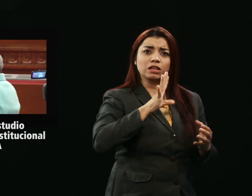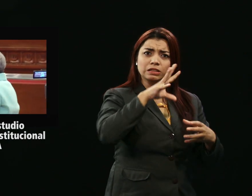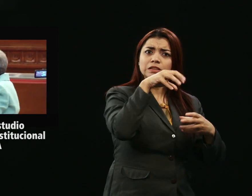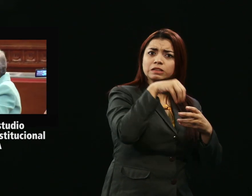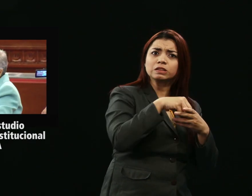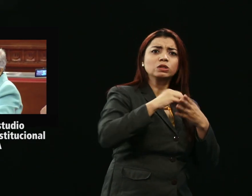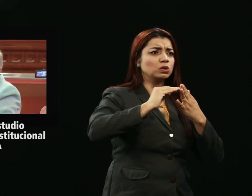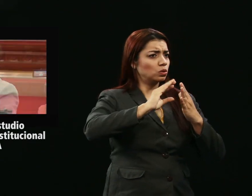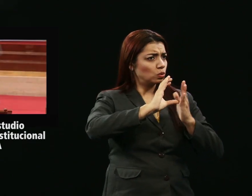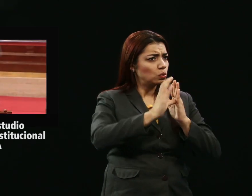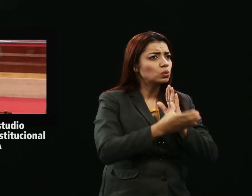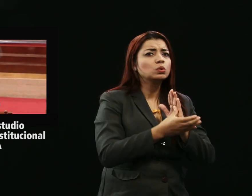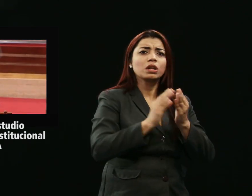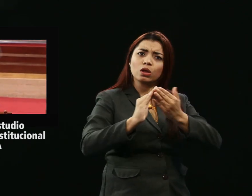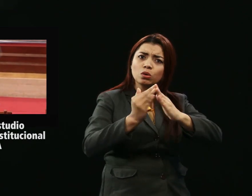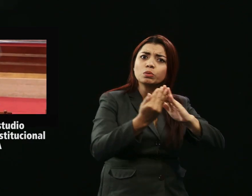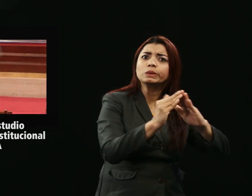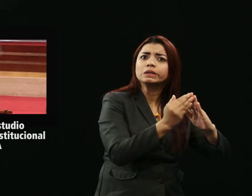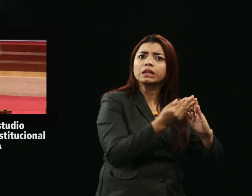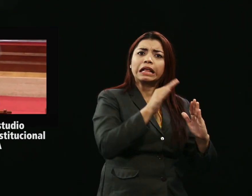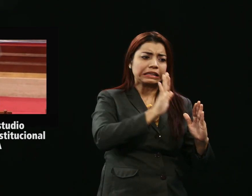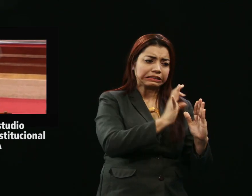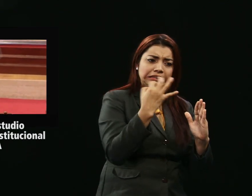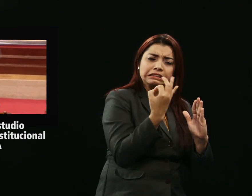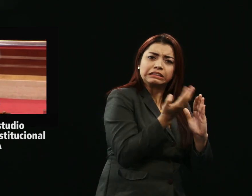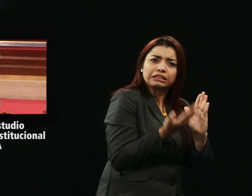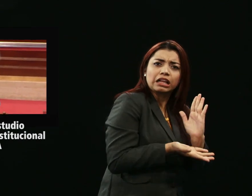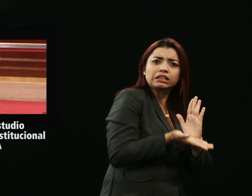comunidad, y ellos necesitan desarrollarse y comunicarse.